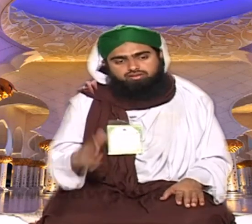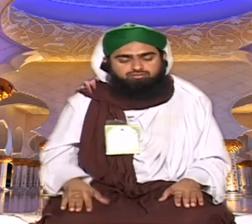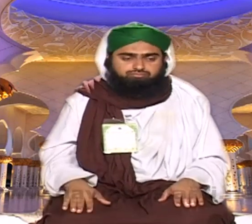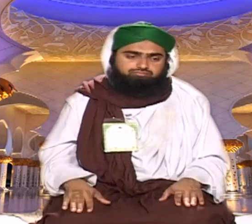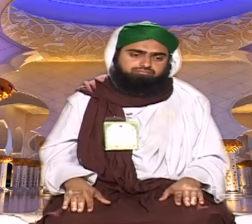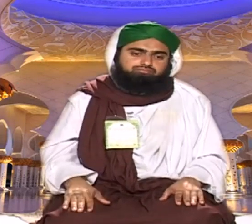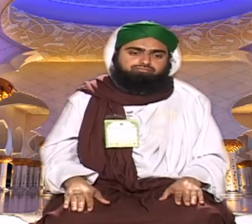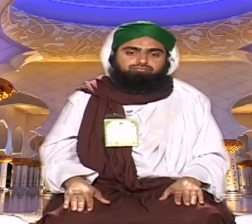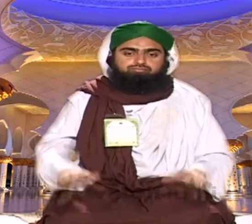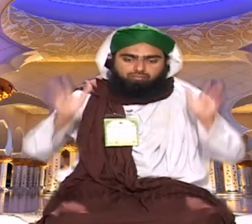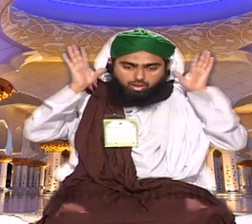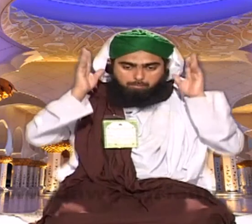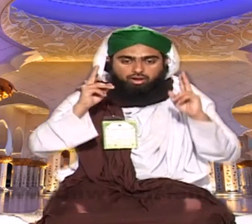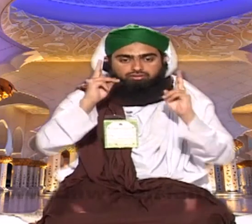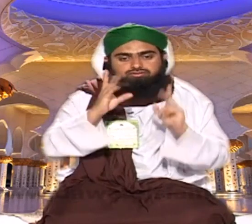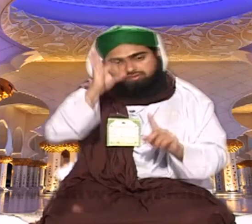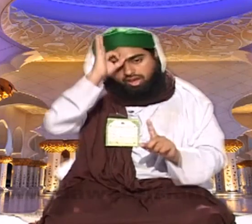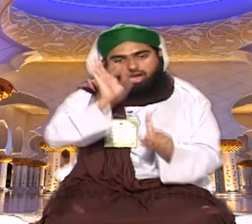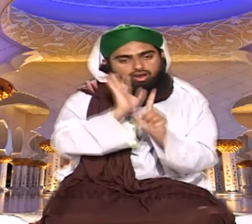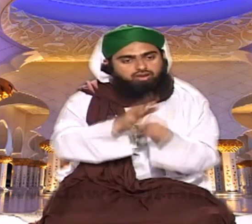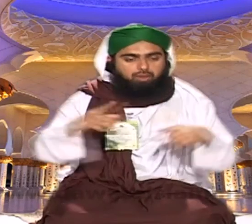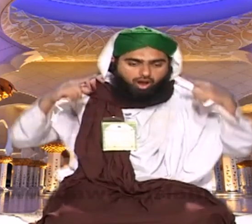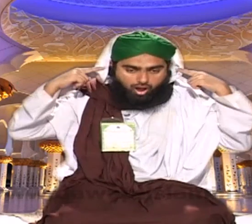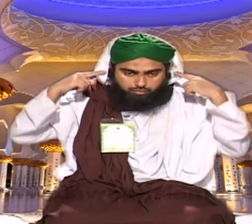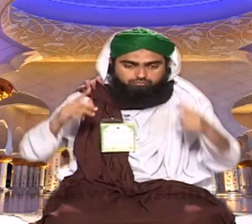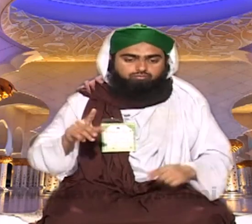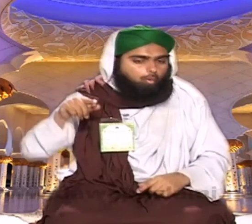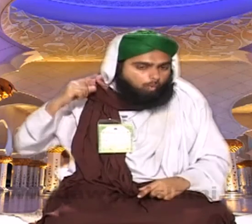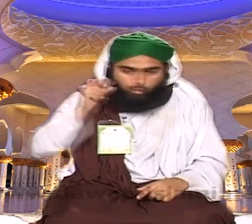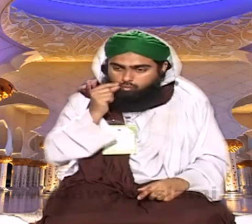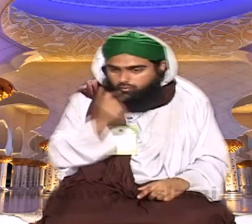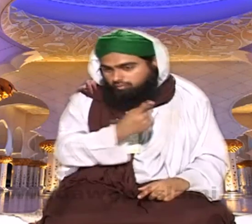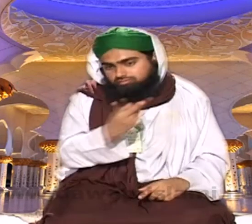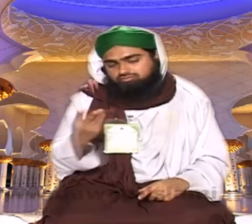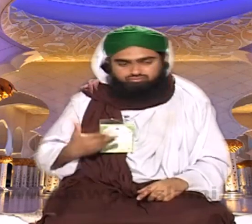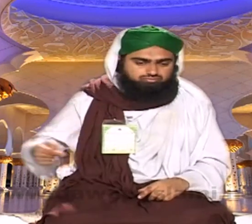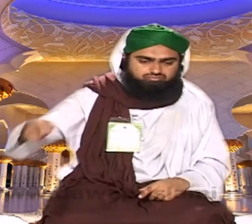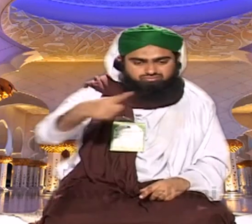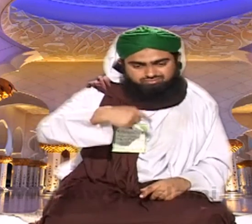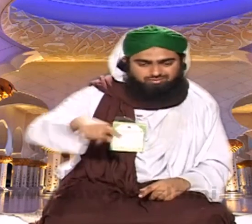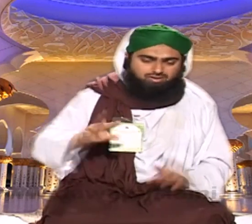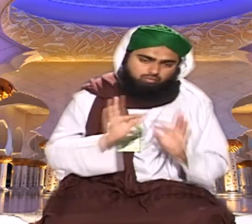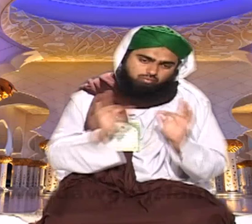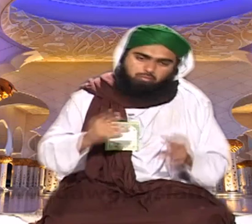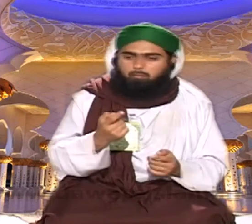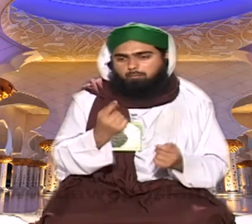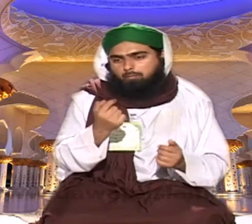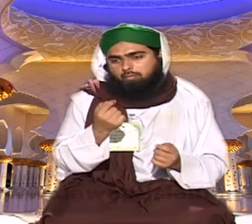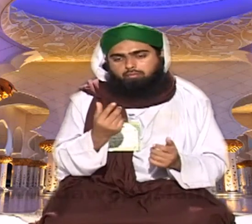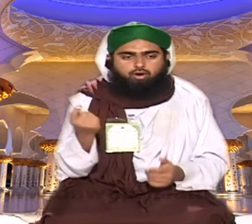لئے آپ کو اٹھا دیں گے موزن صاحب یہ خادم صاحب آگا مسجد کے بچارے جو آئیمہ اکرام موزن اور خدام جو ان کا